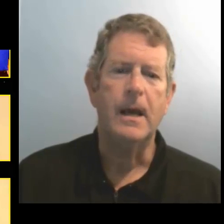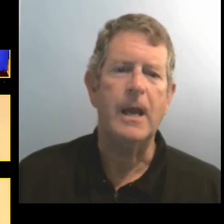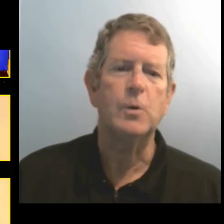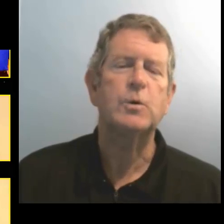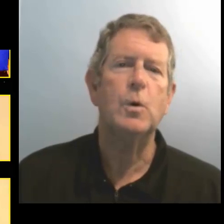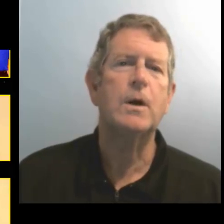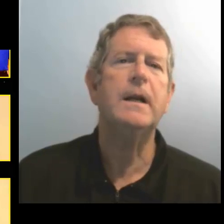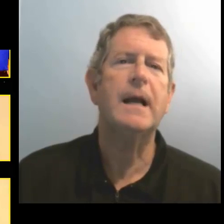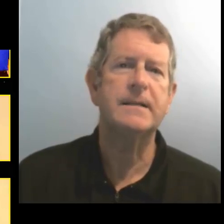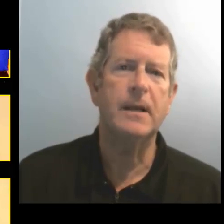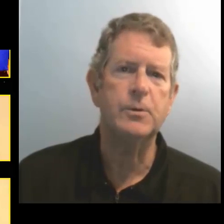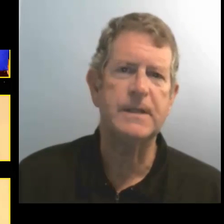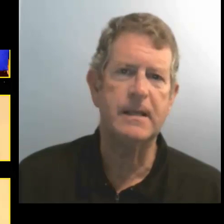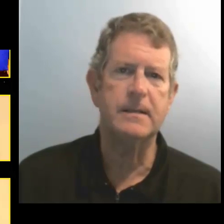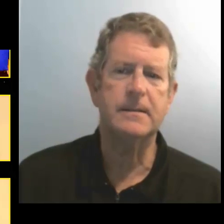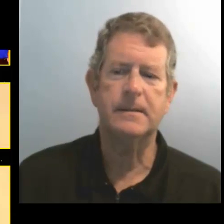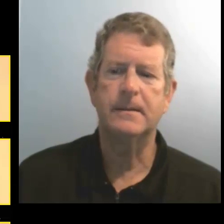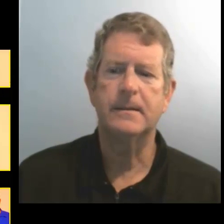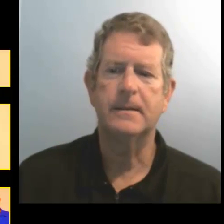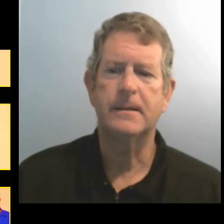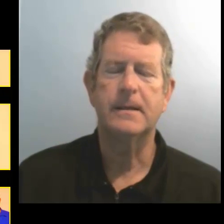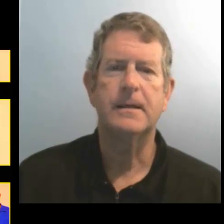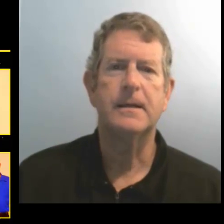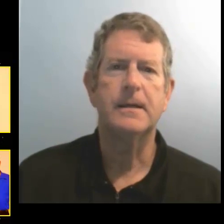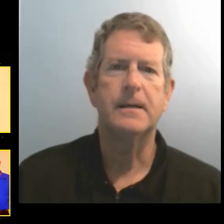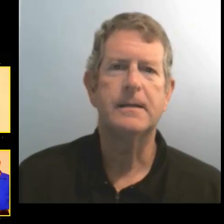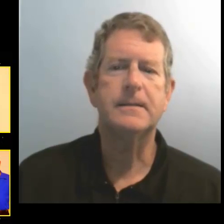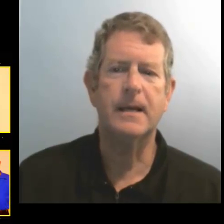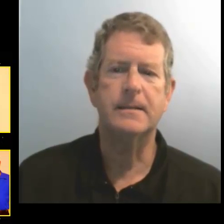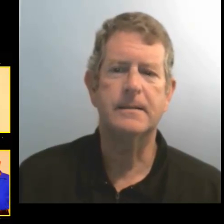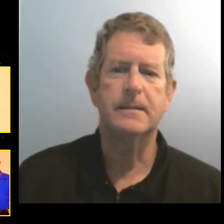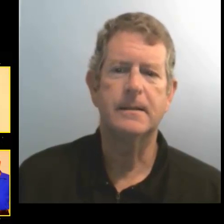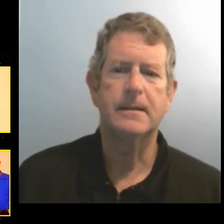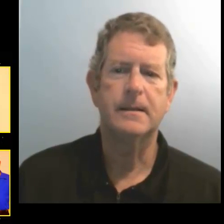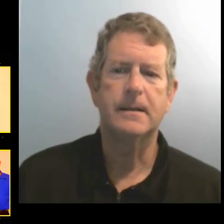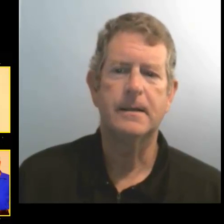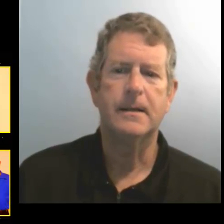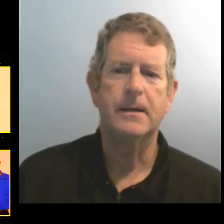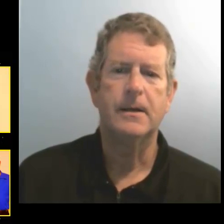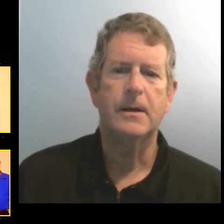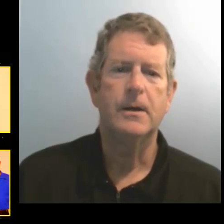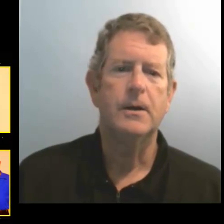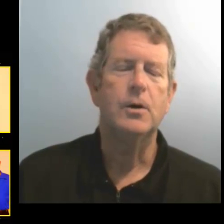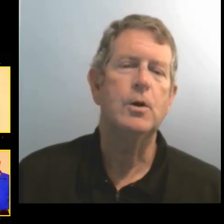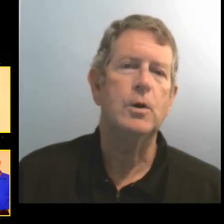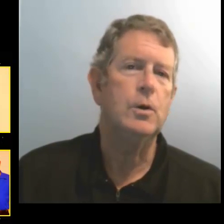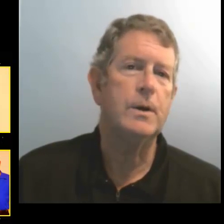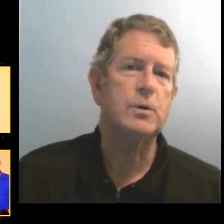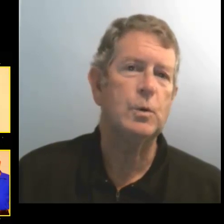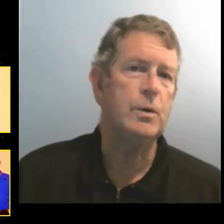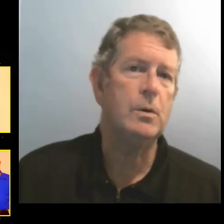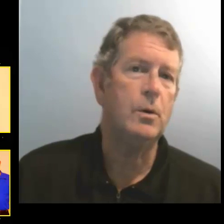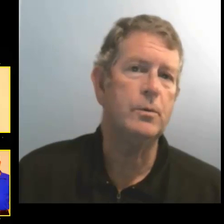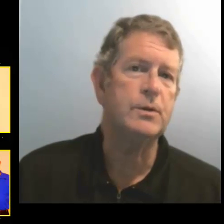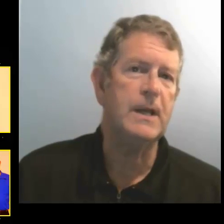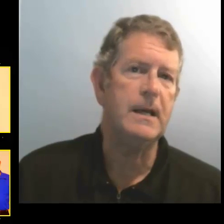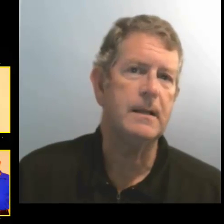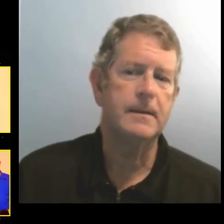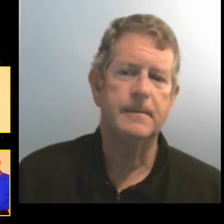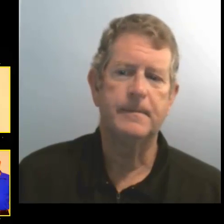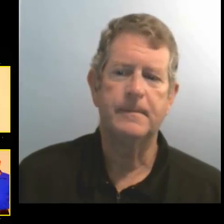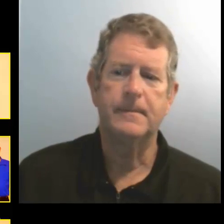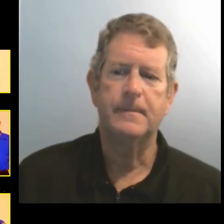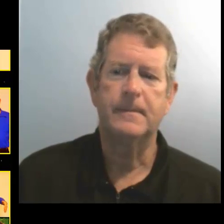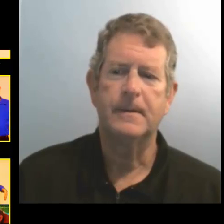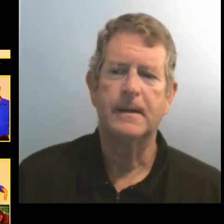Ellos corren hacia ustedes. 6. Yo estudio con usted.